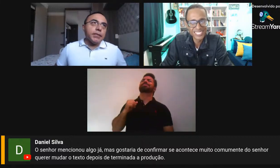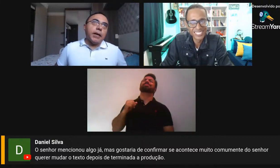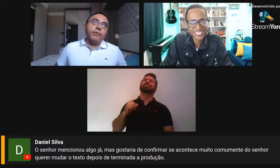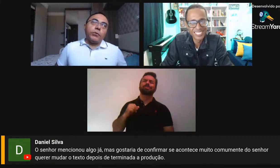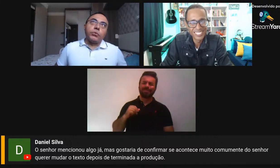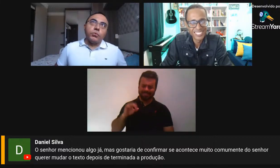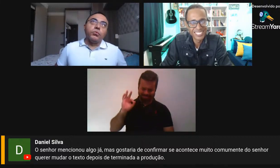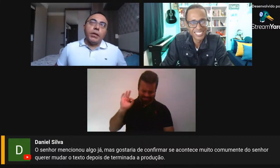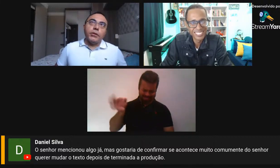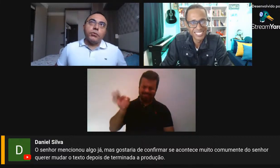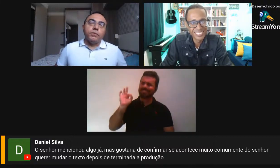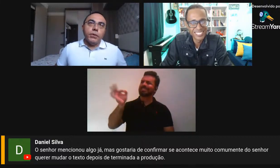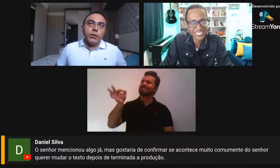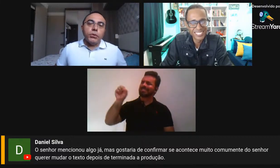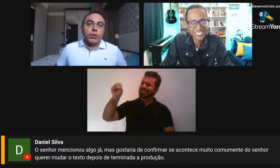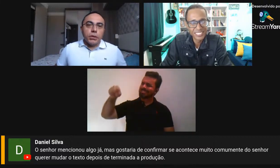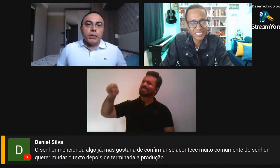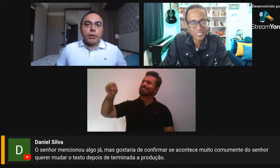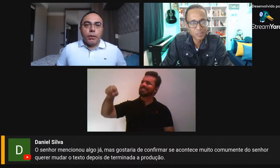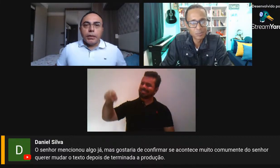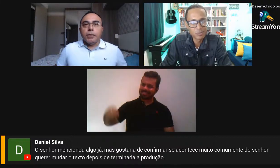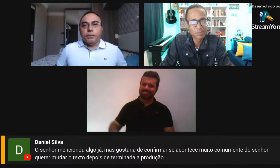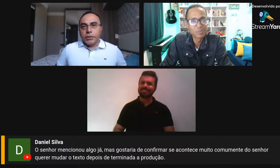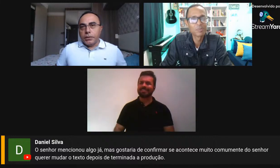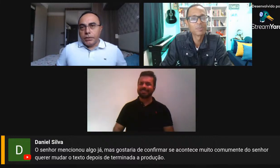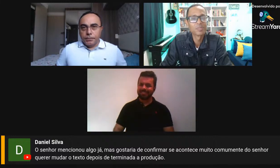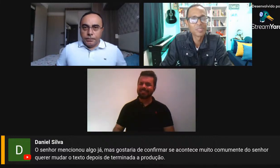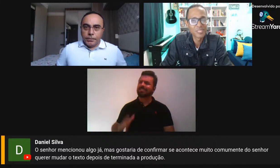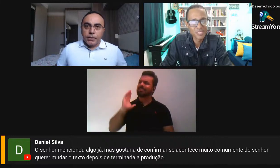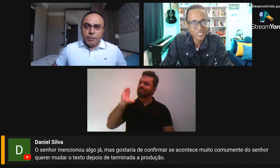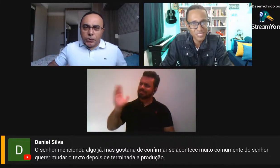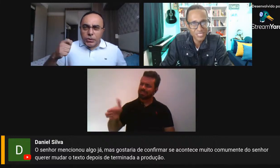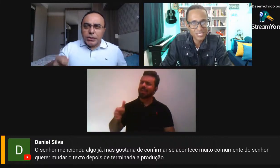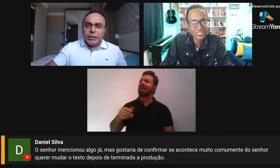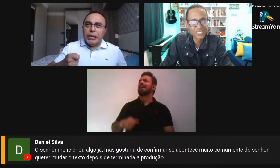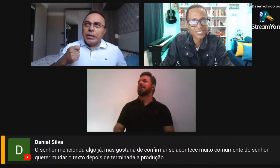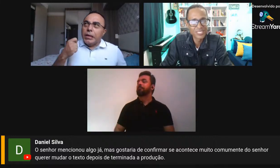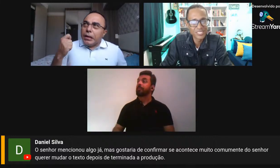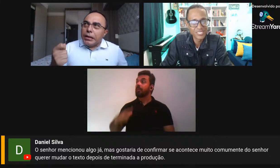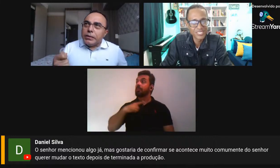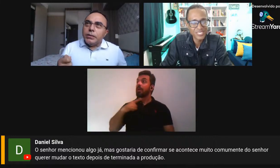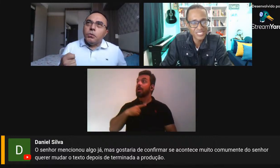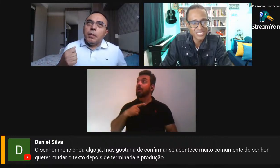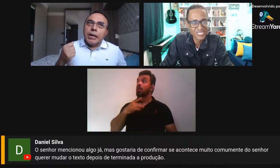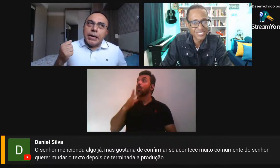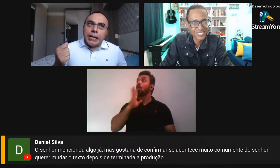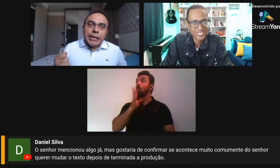que reescrevem um texto 20, 30, 40 vezes, tem pessoas que têm